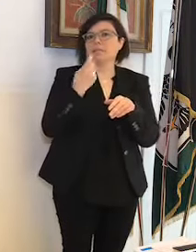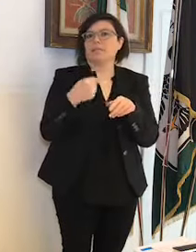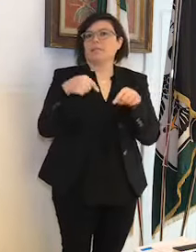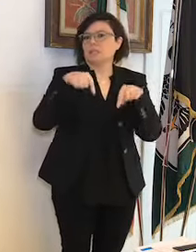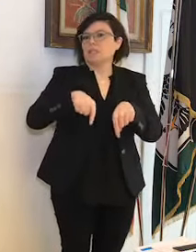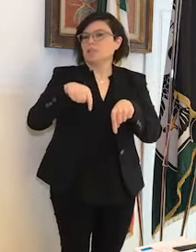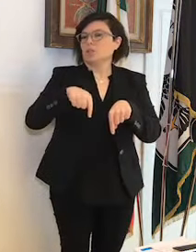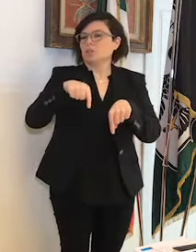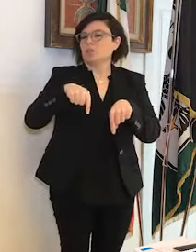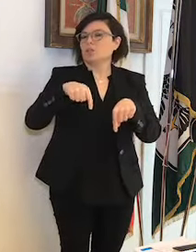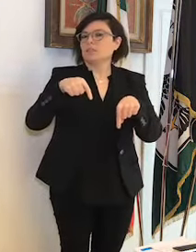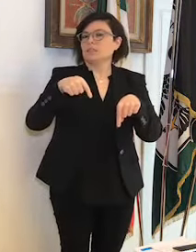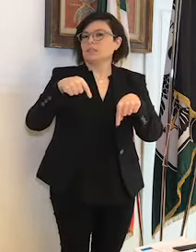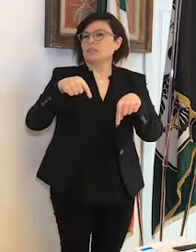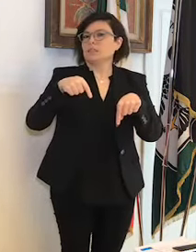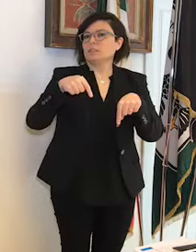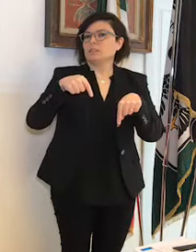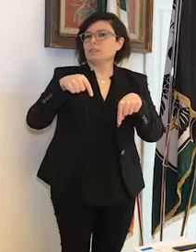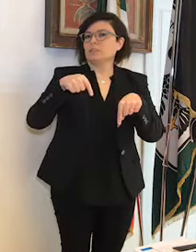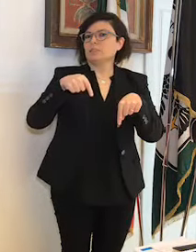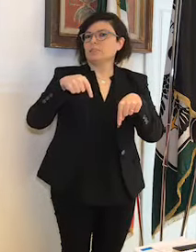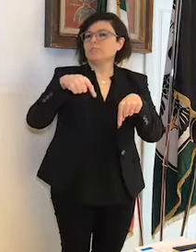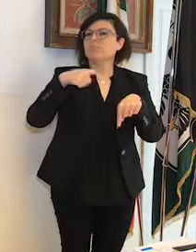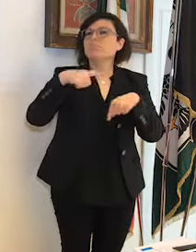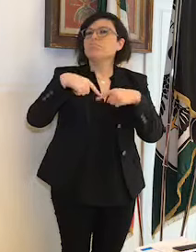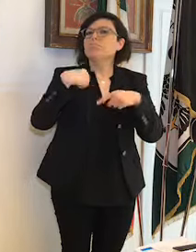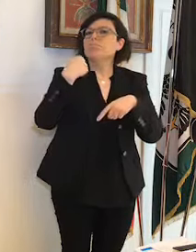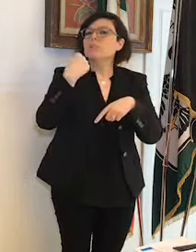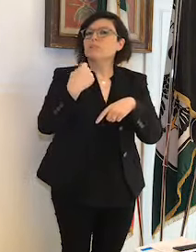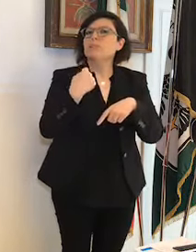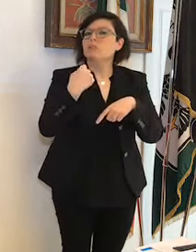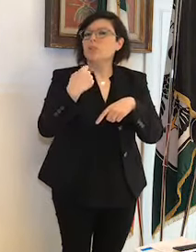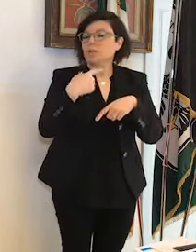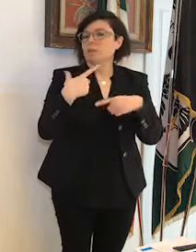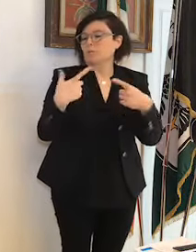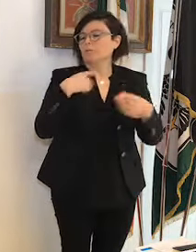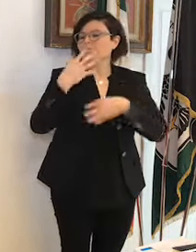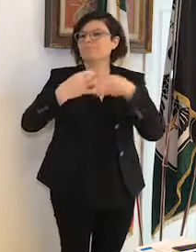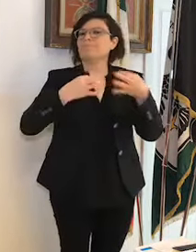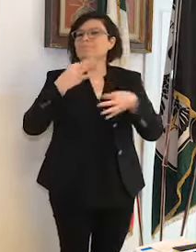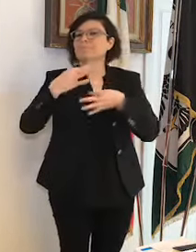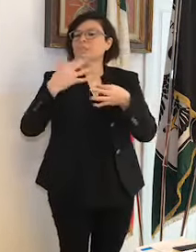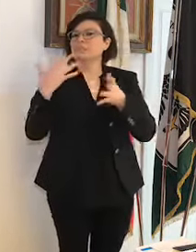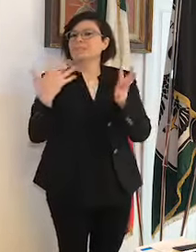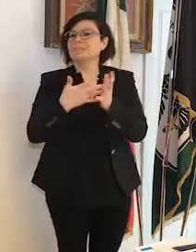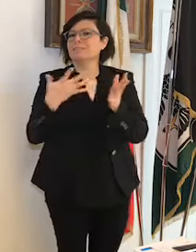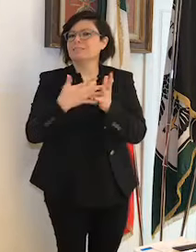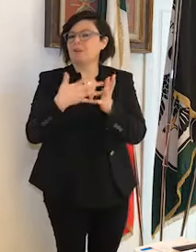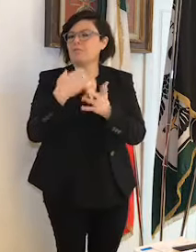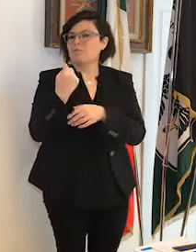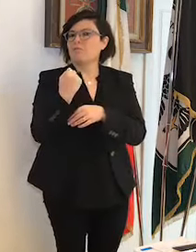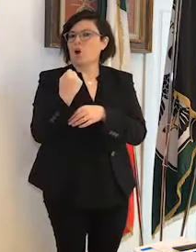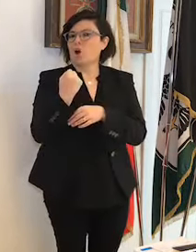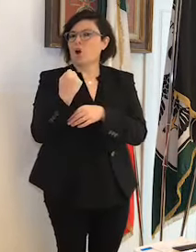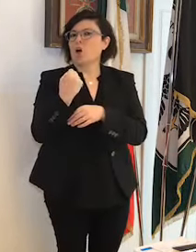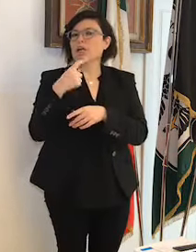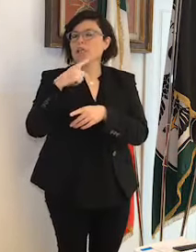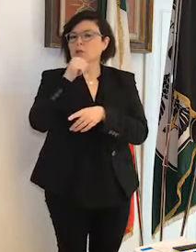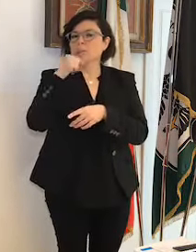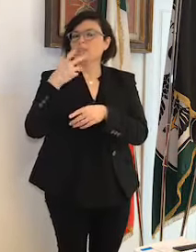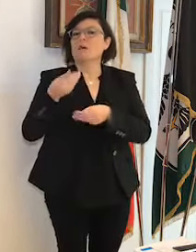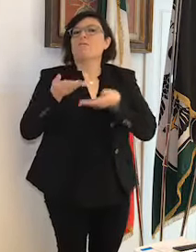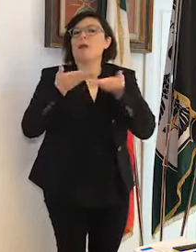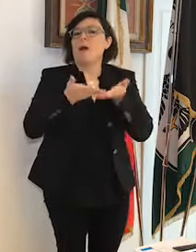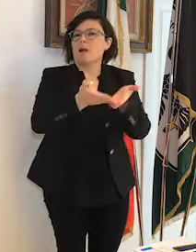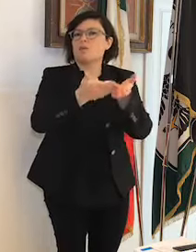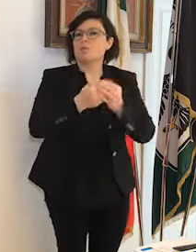come tale ancora più forte dal punto di vista dell'impatto. Sono a disposizione per le domande.